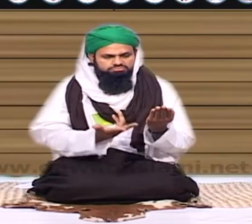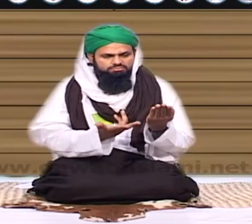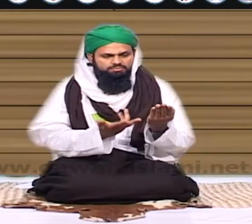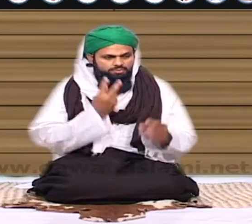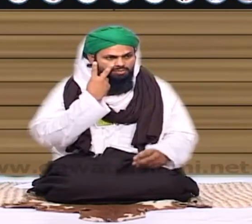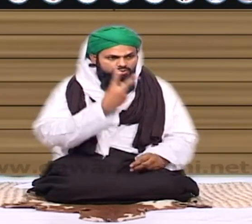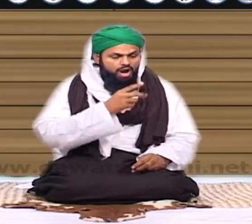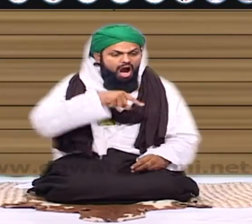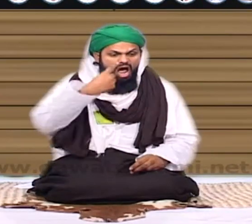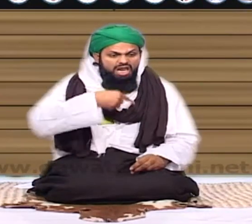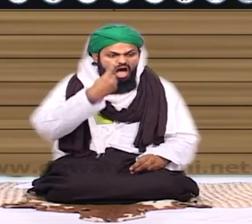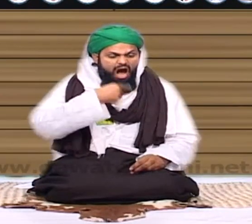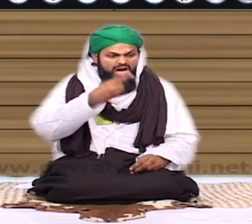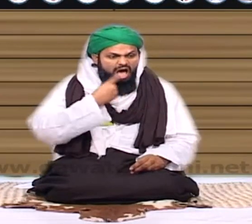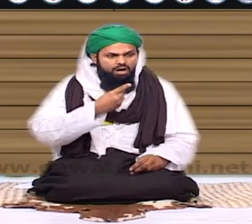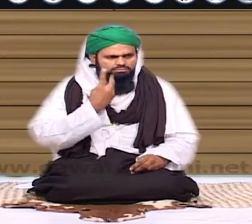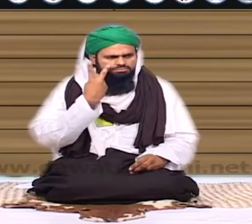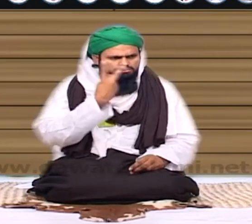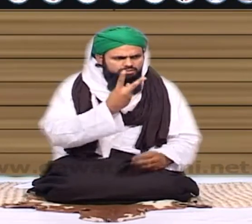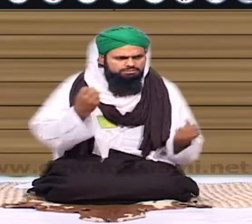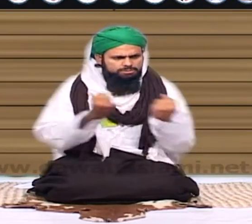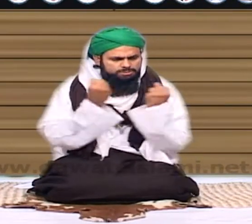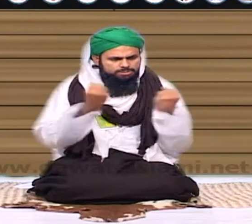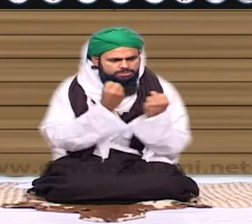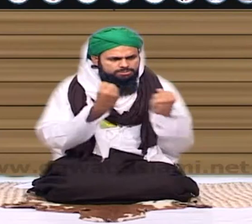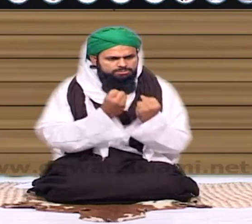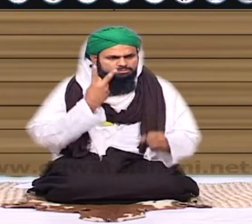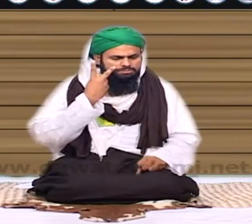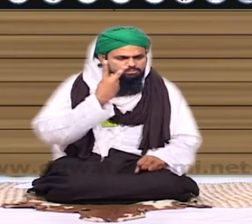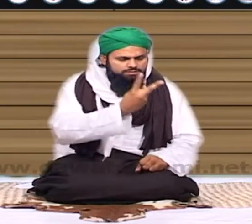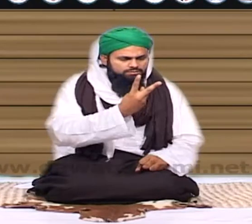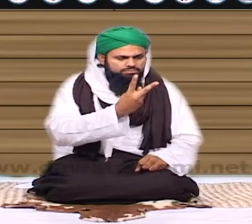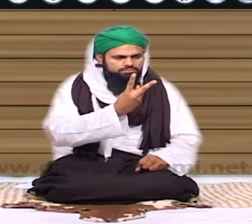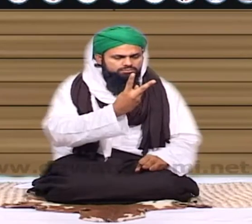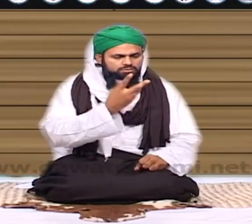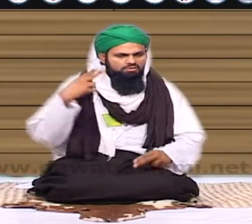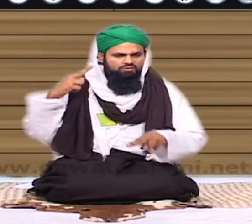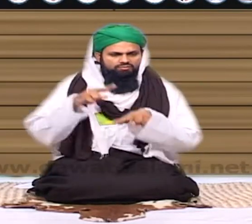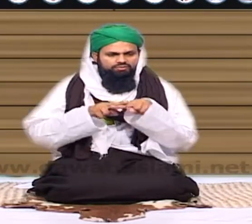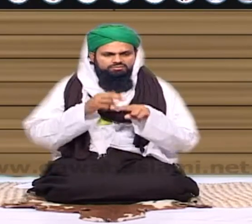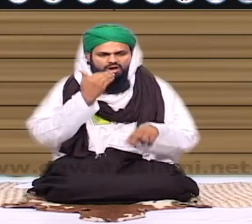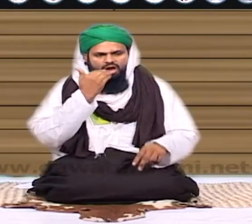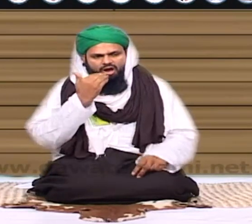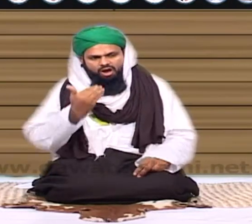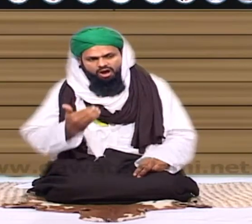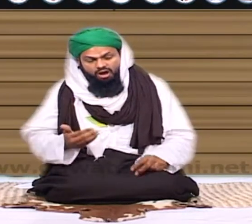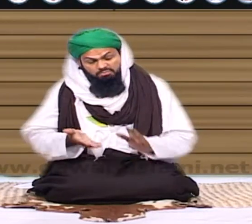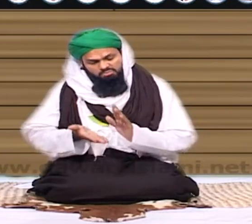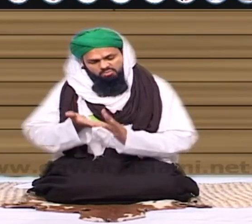جب یہ ملک الموت گانیاں بکتا لڑتا جھگڑتا پاتے ہوں گے اس وقت نجانے